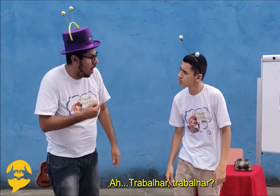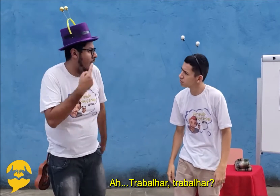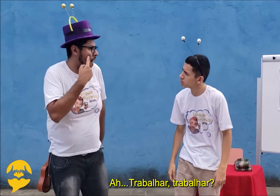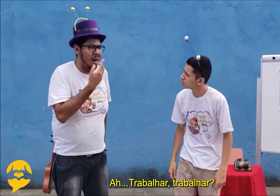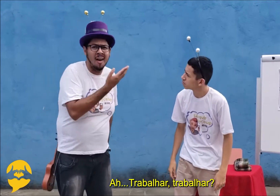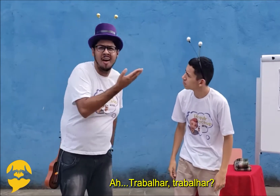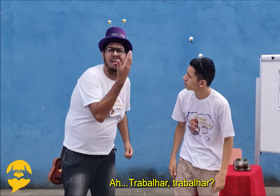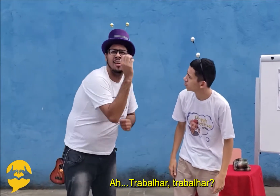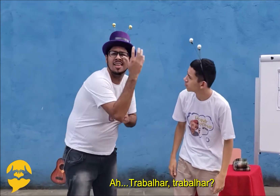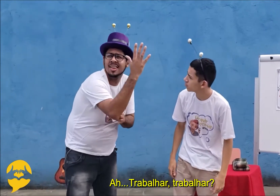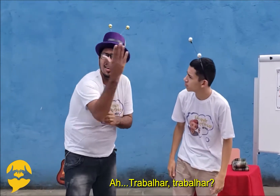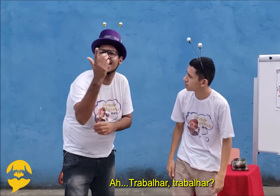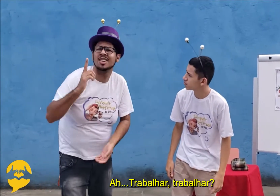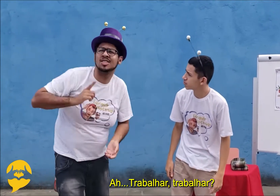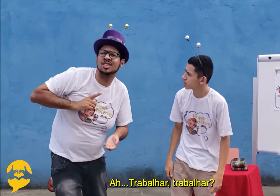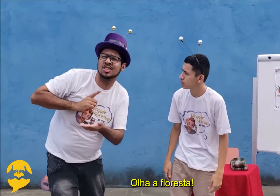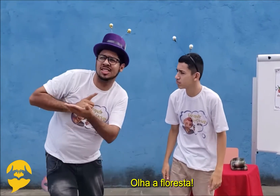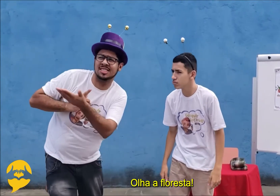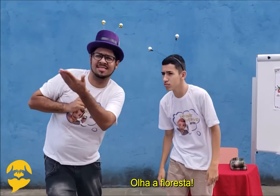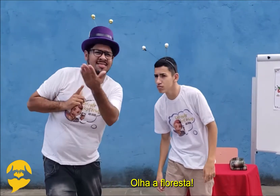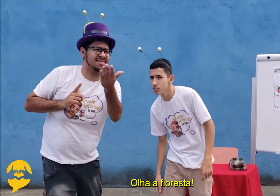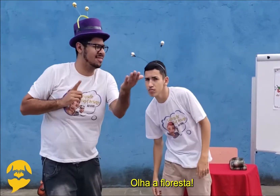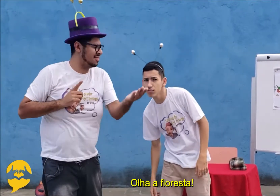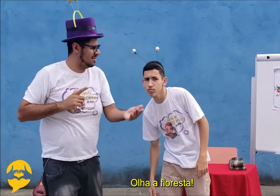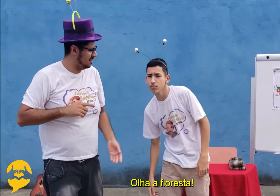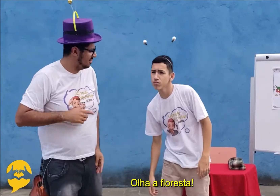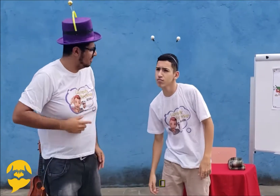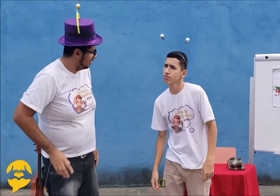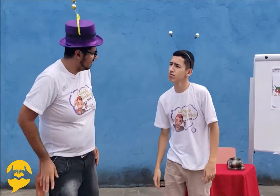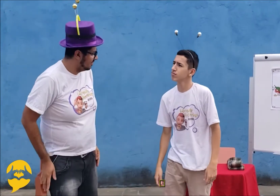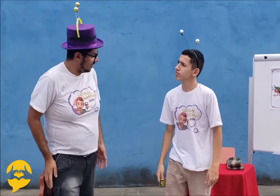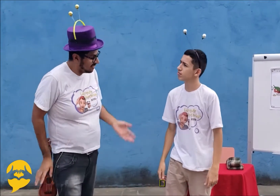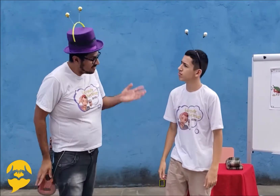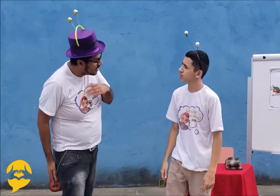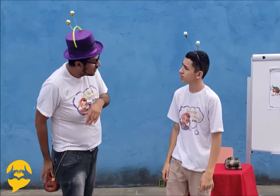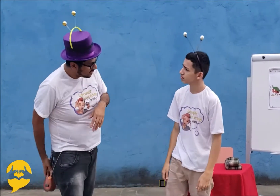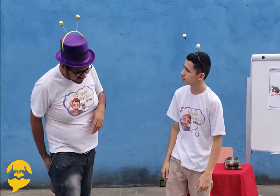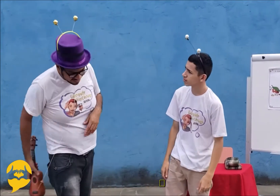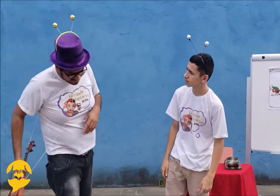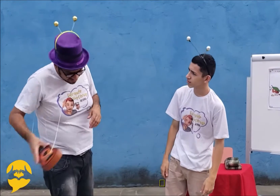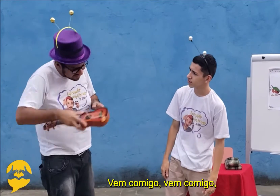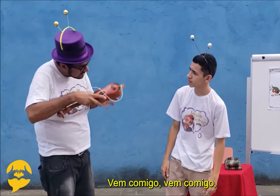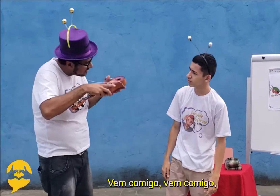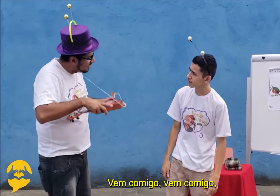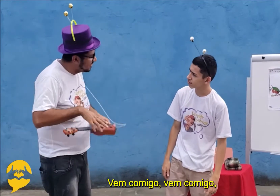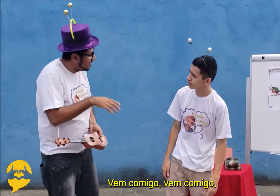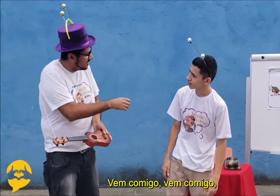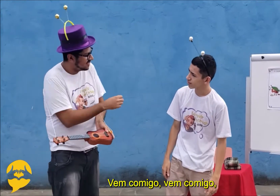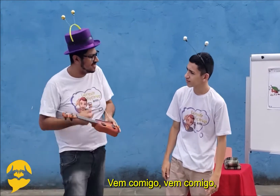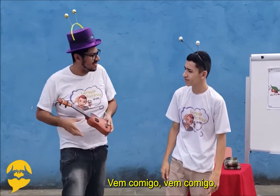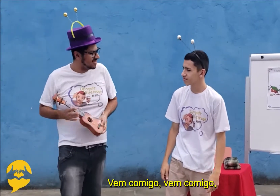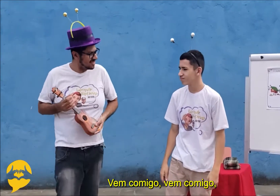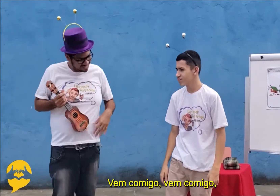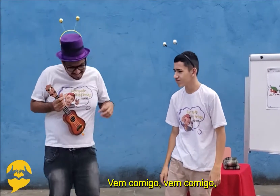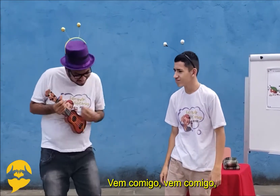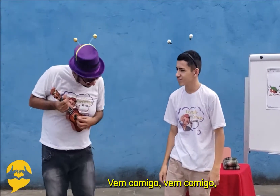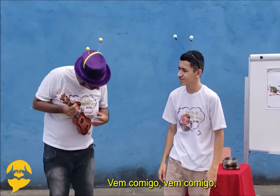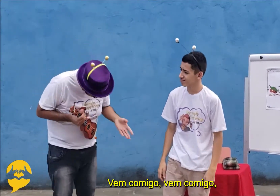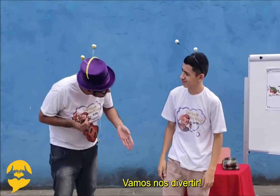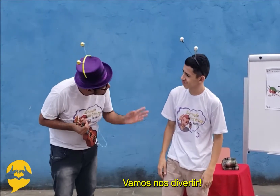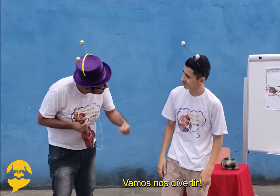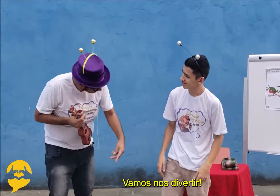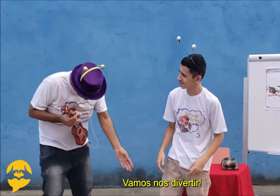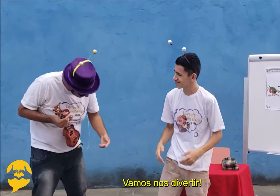trabalhar, trabalhar. Olha a floresta. Aponta a mão aberta à frente. Vem, vem comigo, vem comigo.